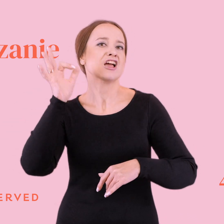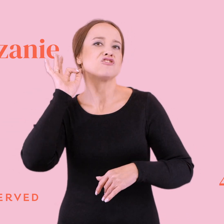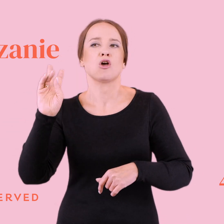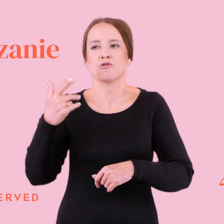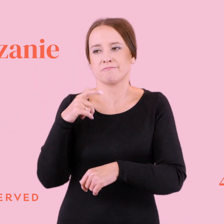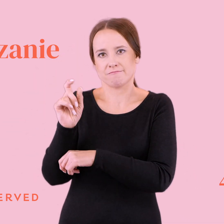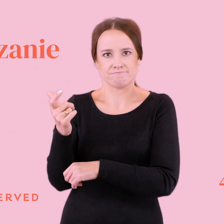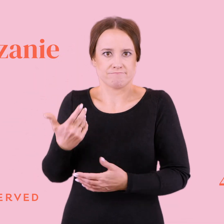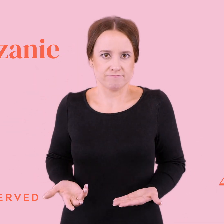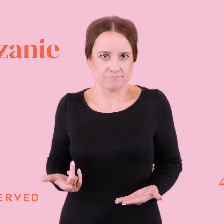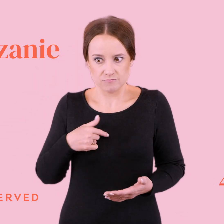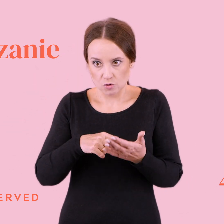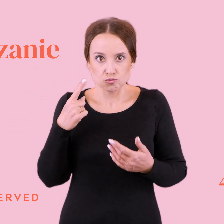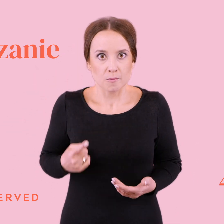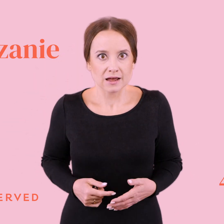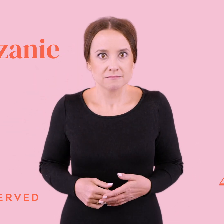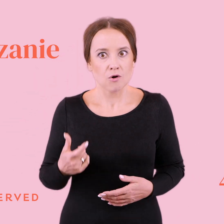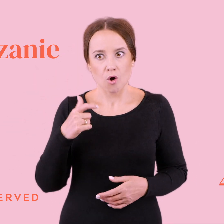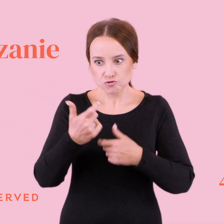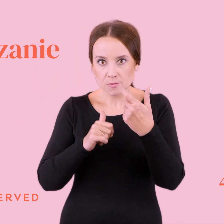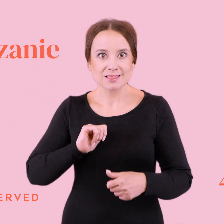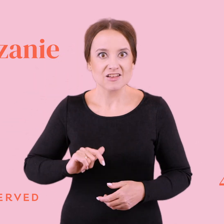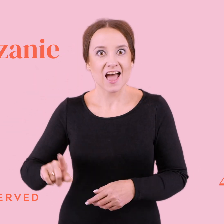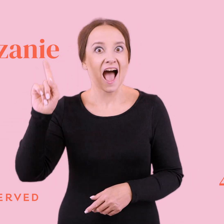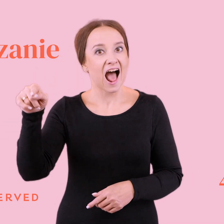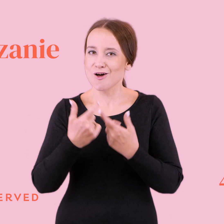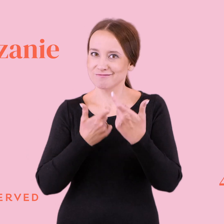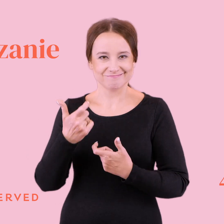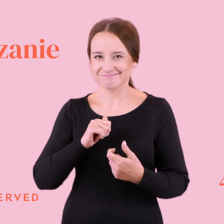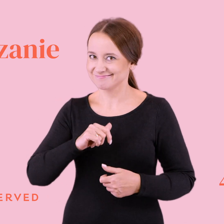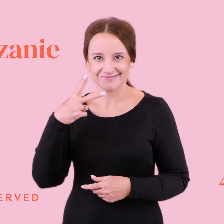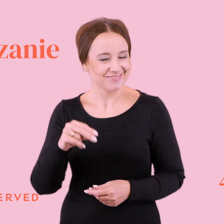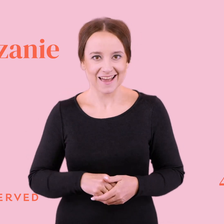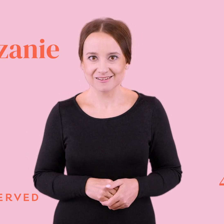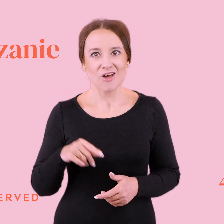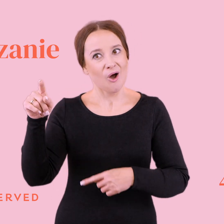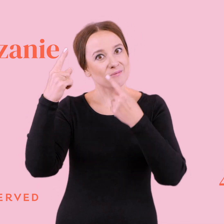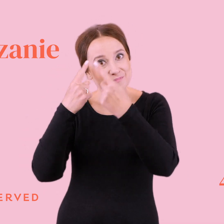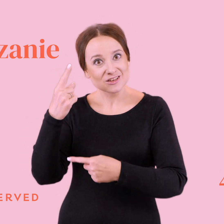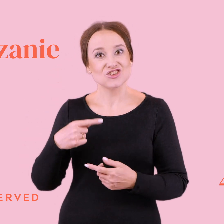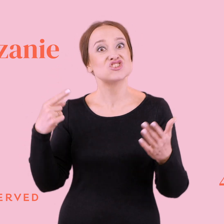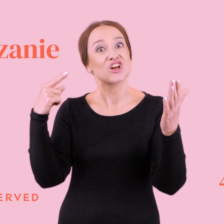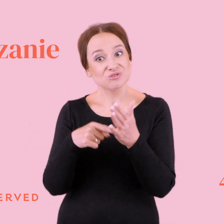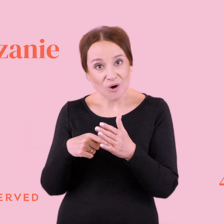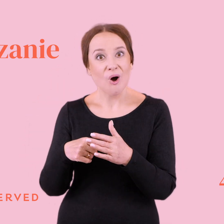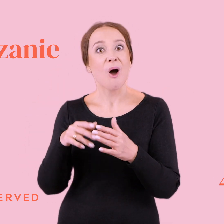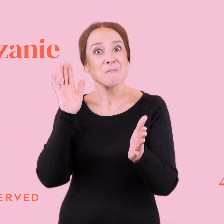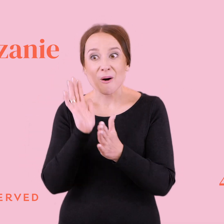I to by było super, bo zrobiłby to dla siebie. Ale on tego nie robi dla siebie. On myśli, że tym zwróci po prostu jej